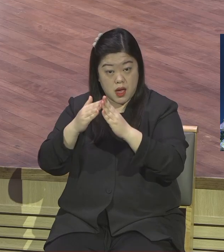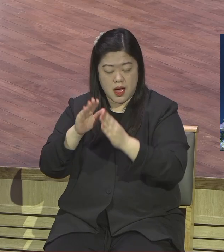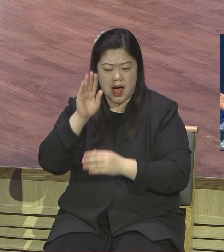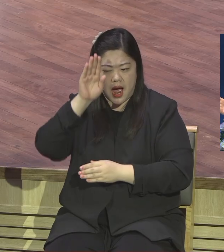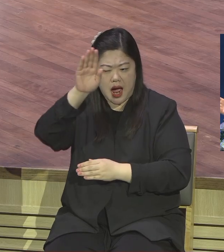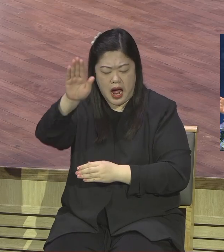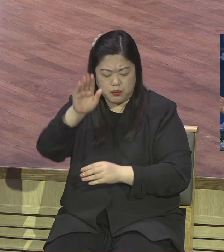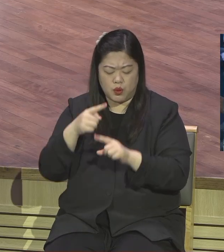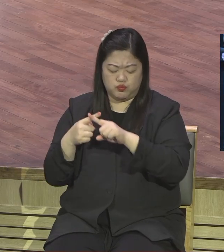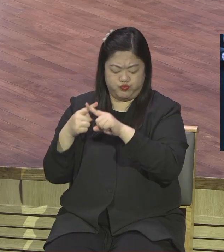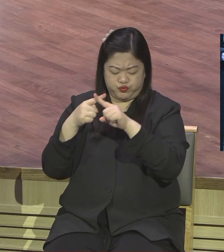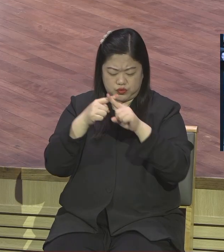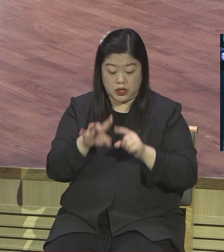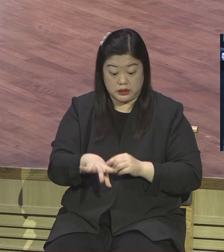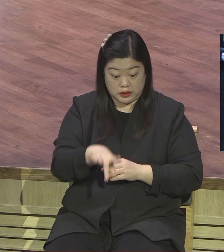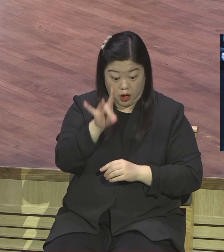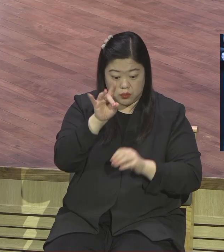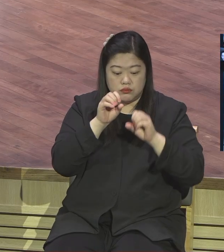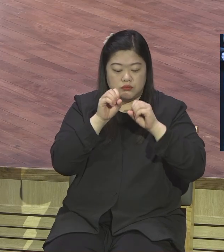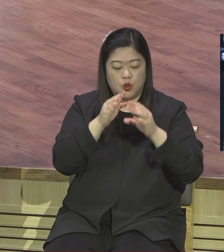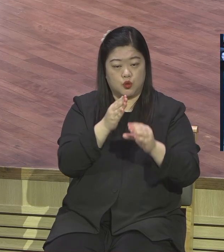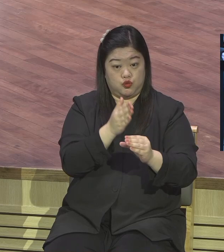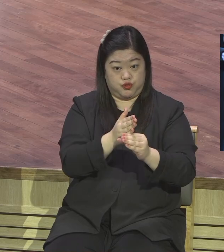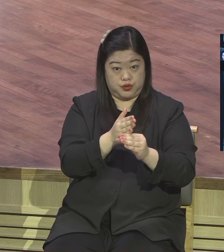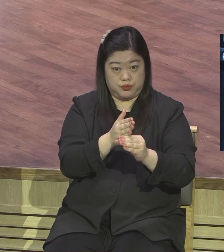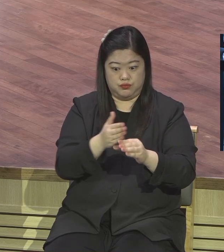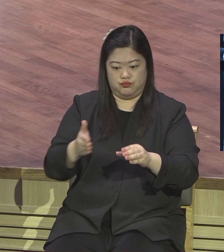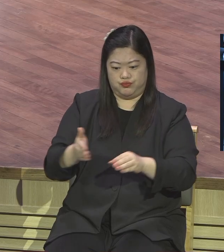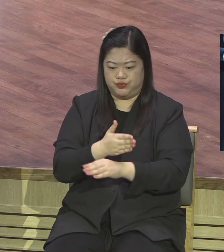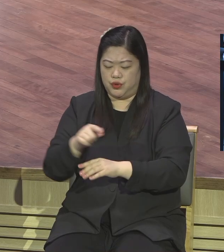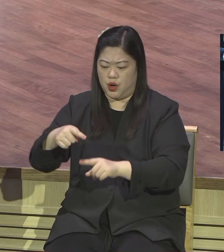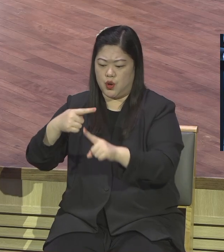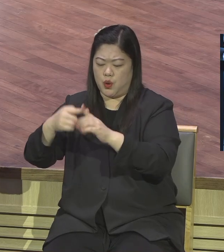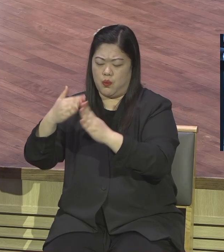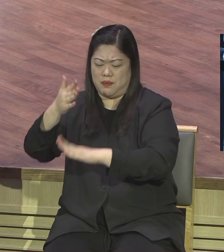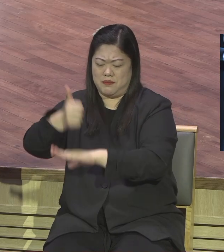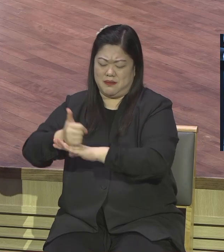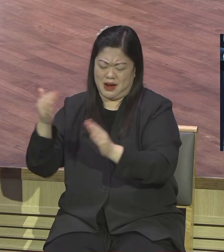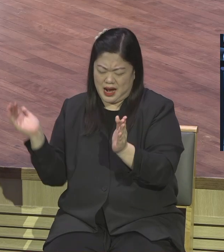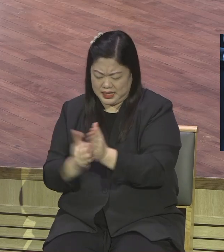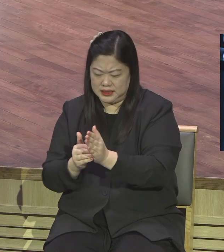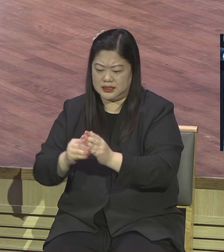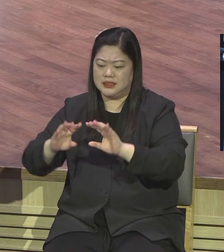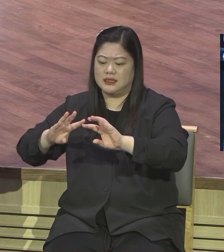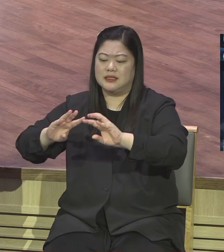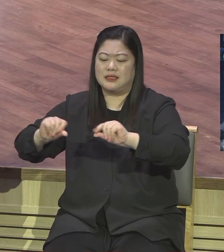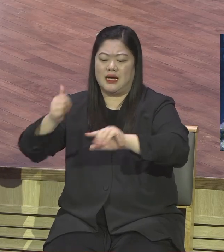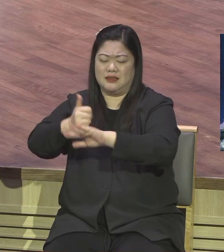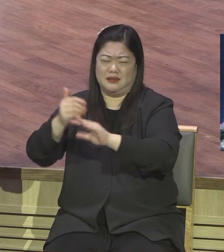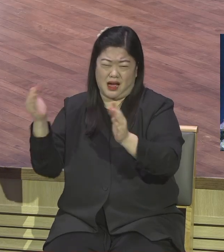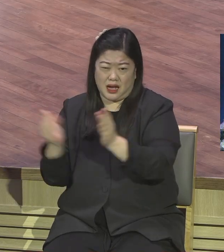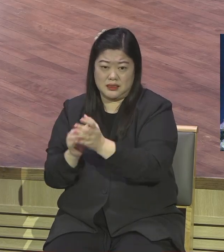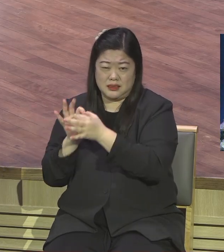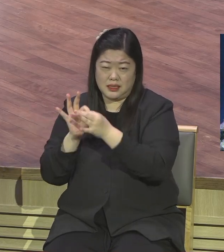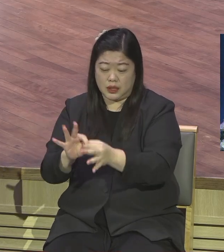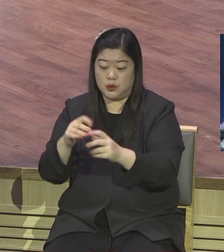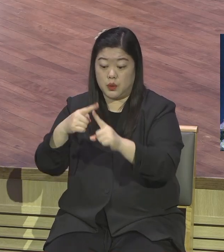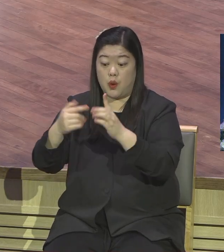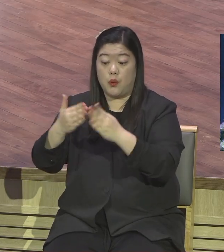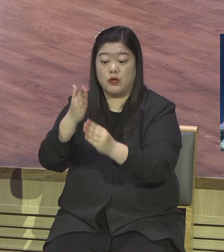끝날 것입니다. 주님 오신 날까지 이 지상 대명령인 땅 끝까지 만민에게 모든